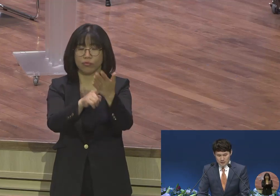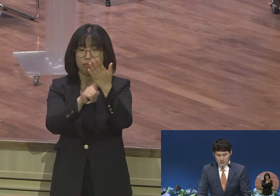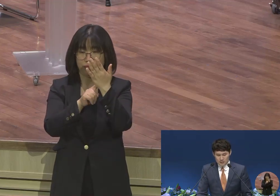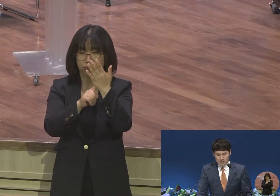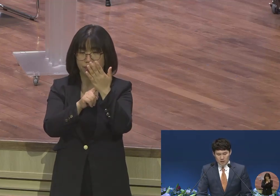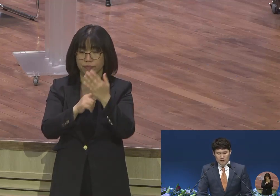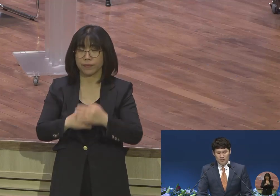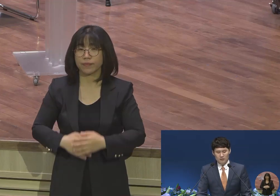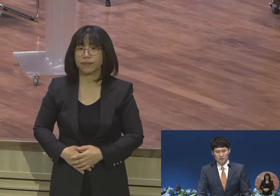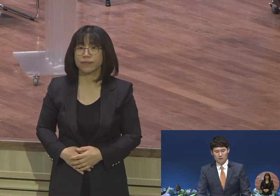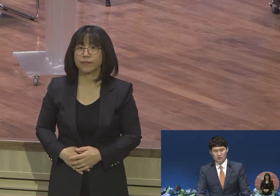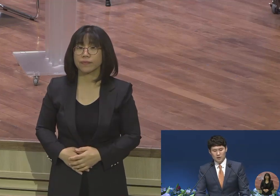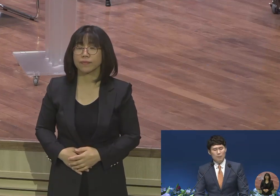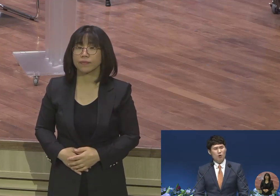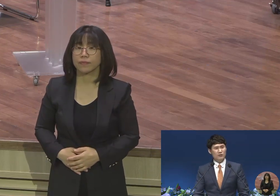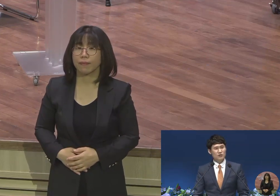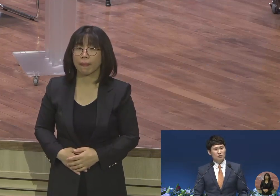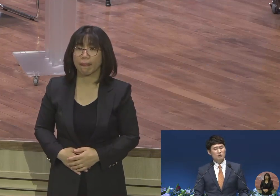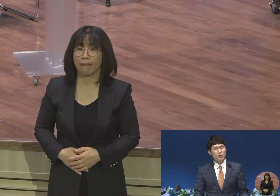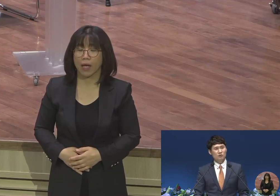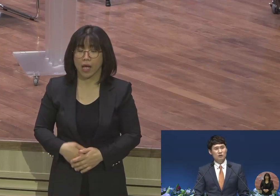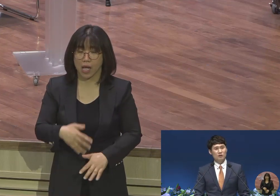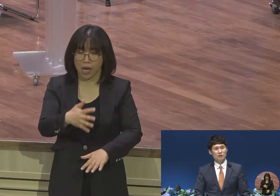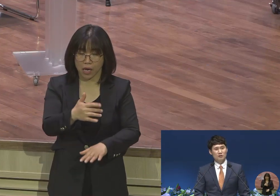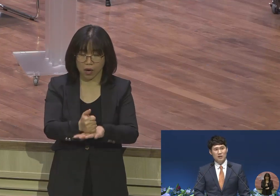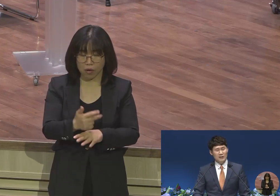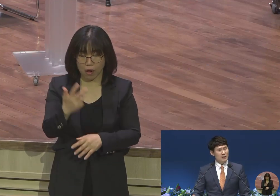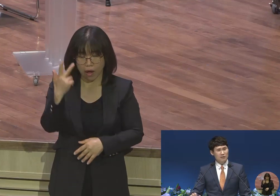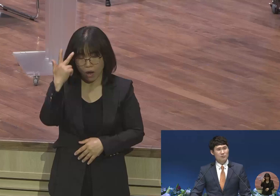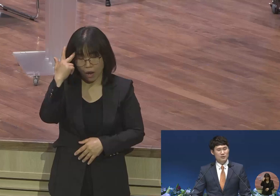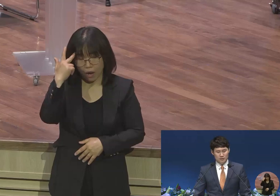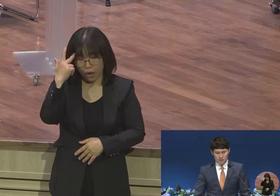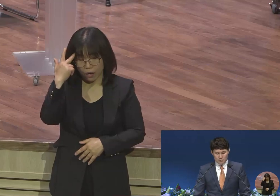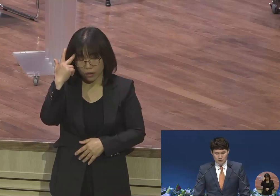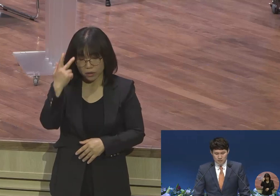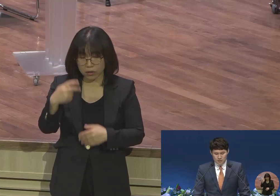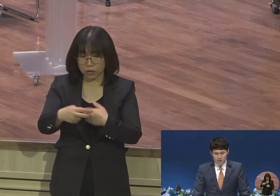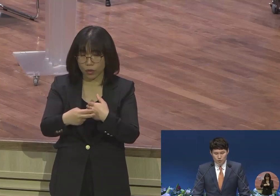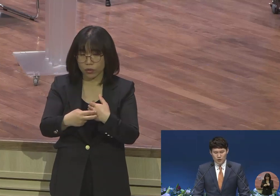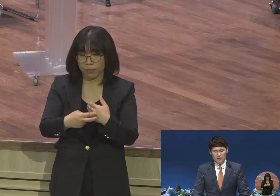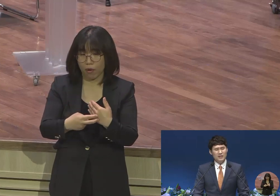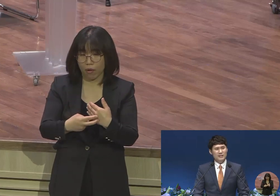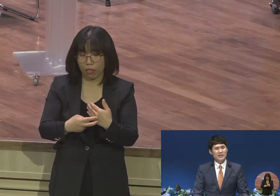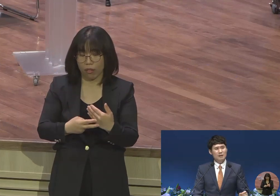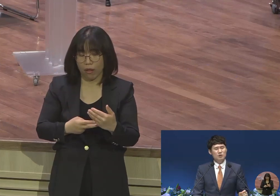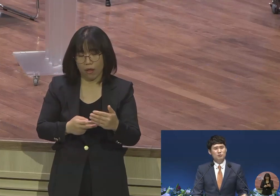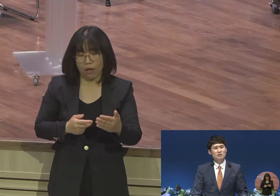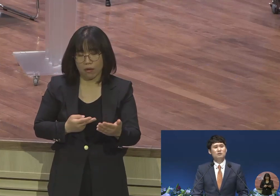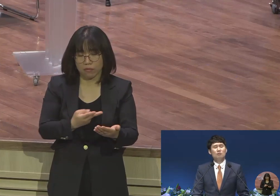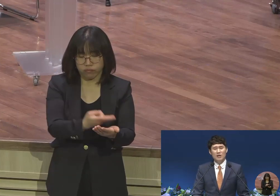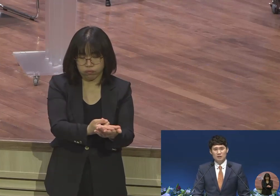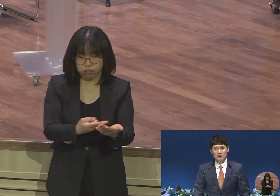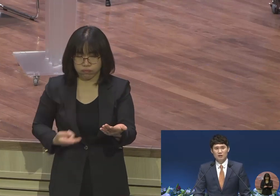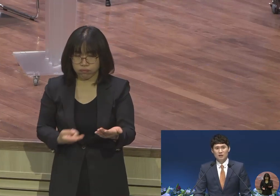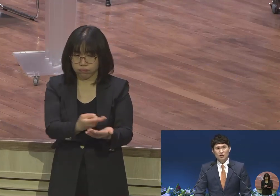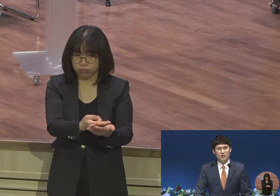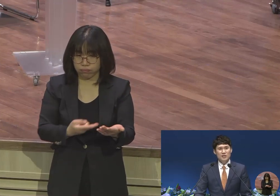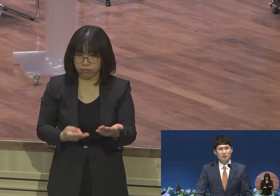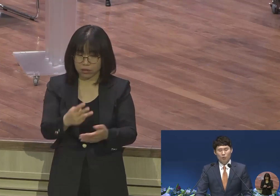그러면서 감옥 같은 정신병원을 들락날락거리면서 무려 지금까지 약 37년 동안 정신력을